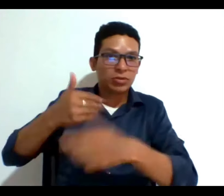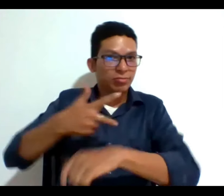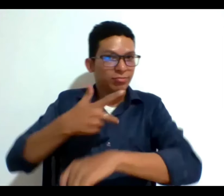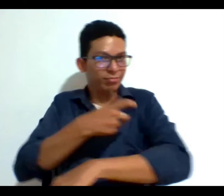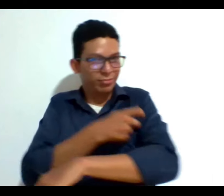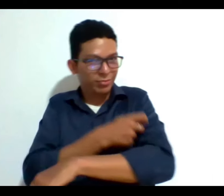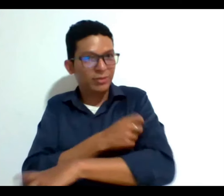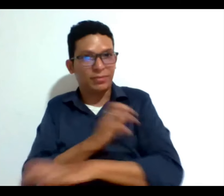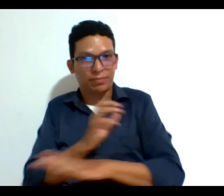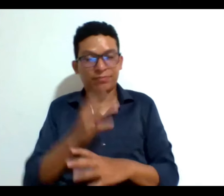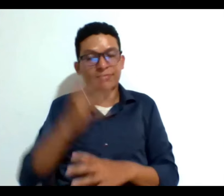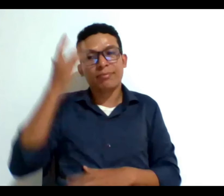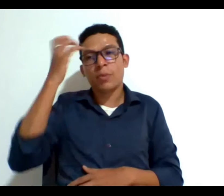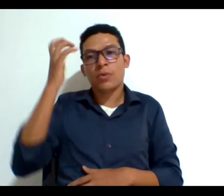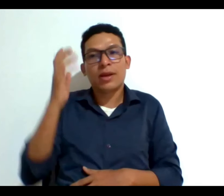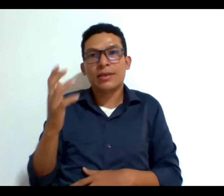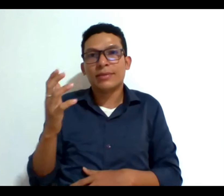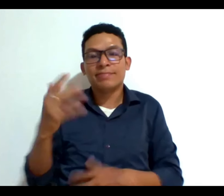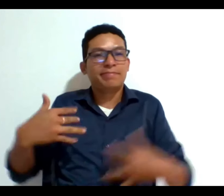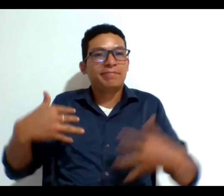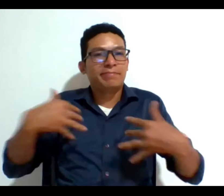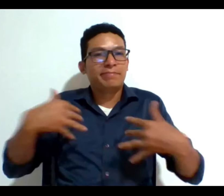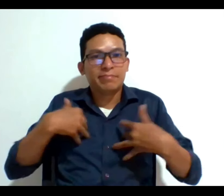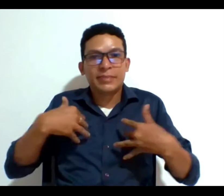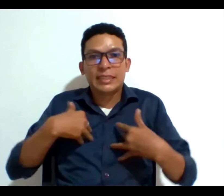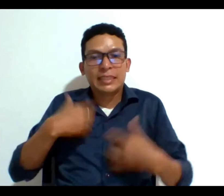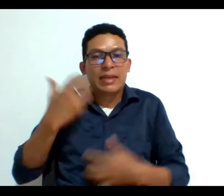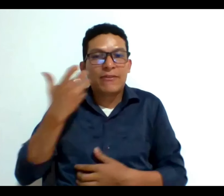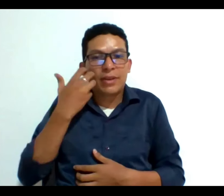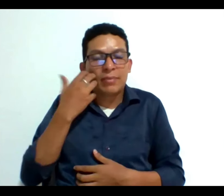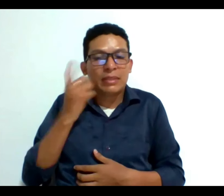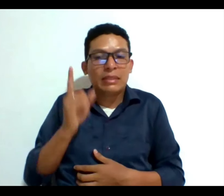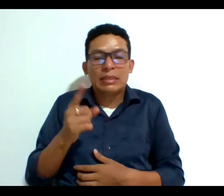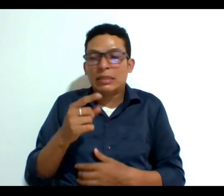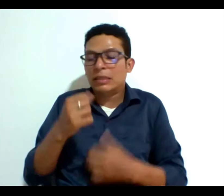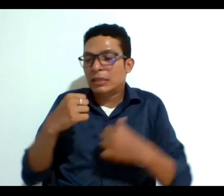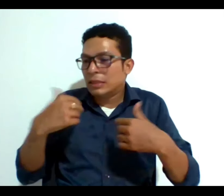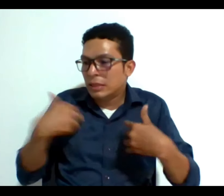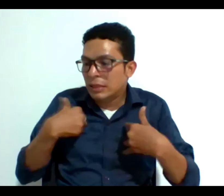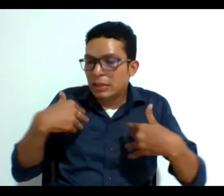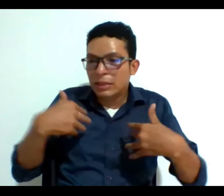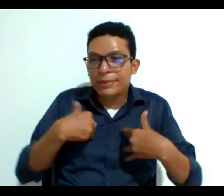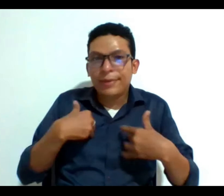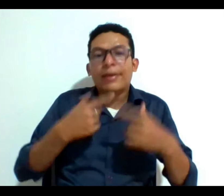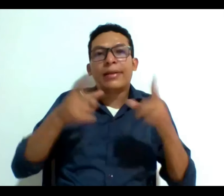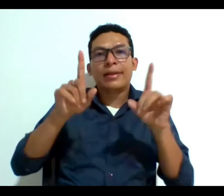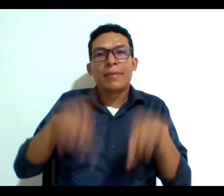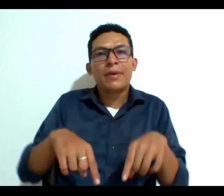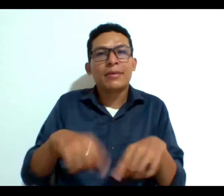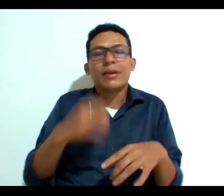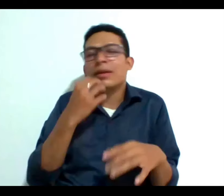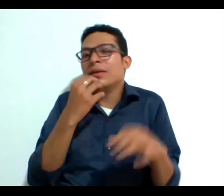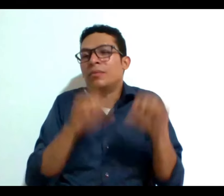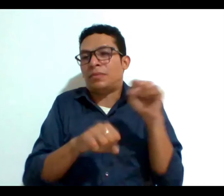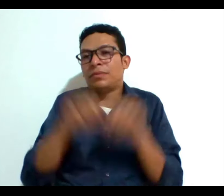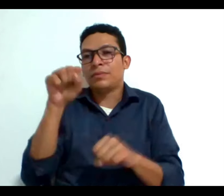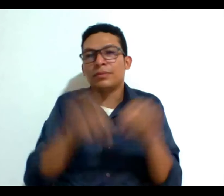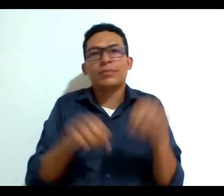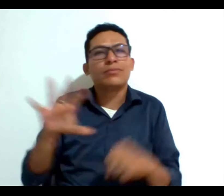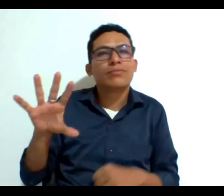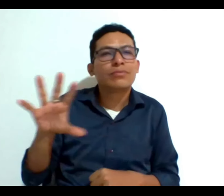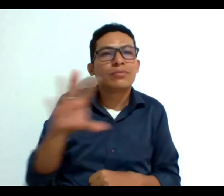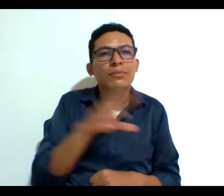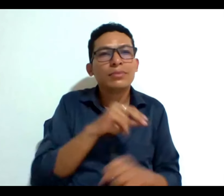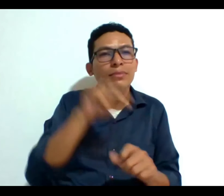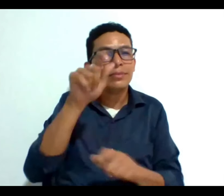porque tiene o padece una enfermedad que le está generando sufrimiento sino también por ejemplo la posibilidad que tenemos todas las personas en